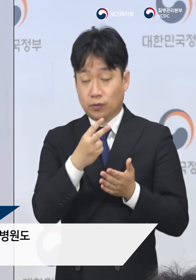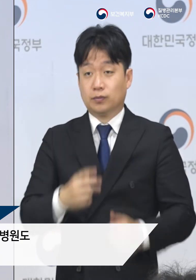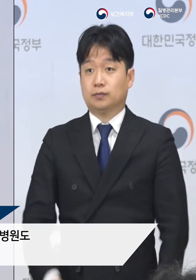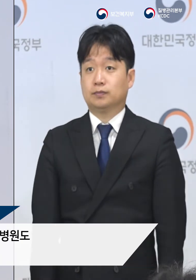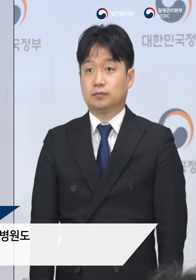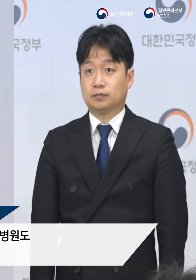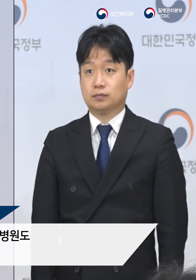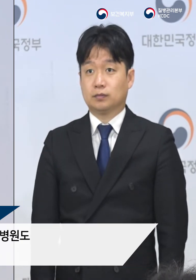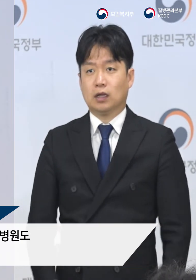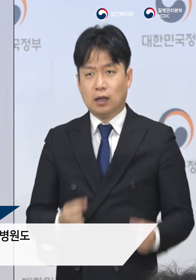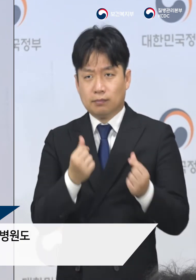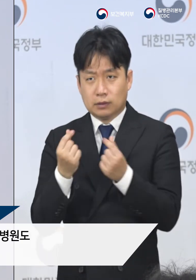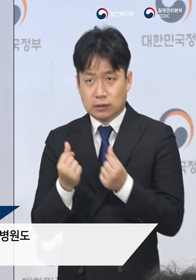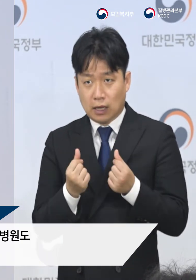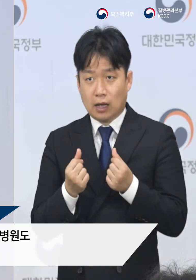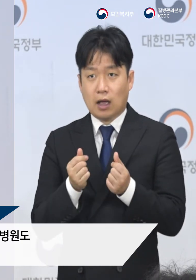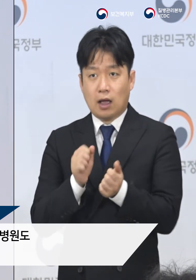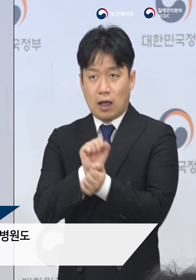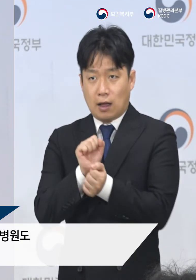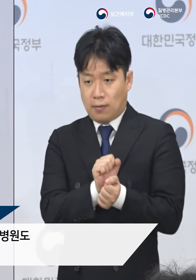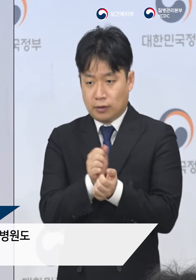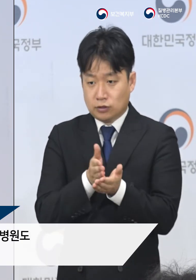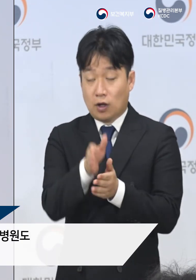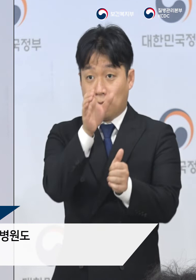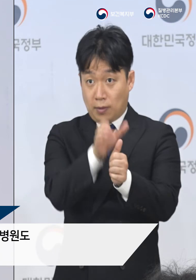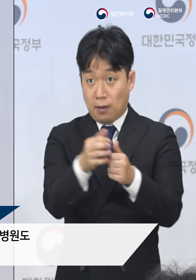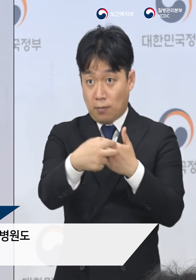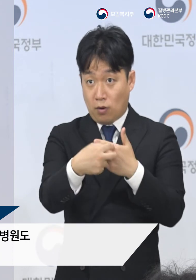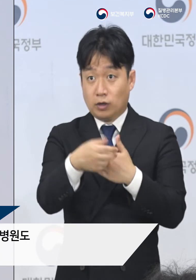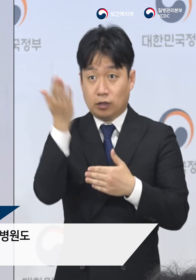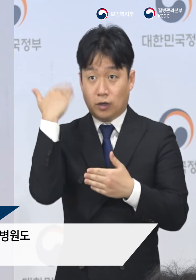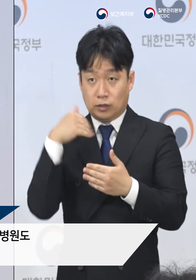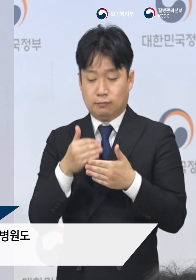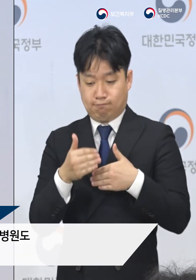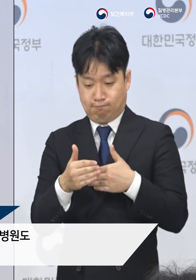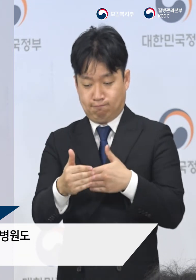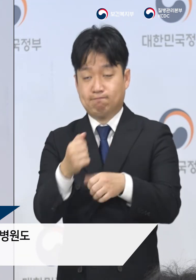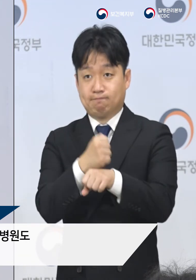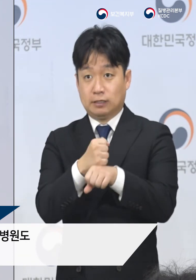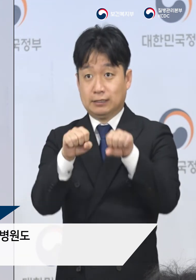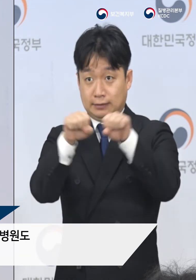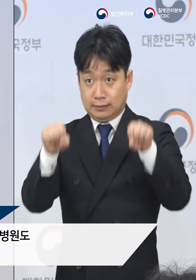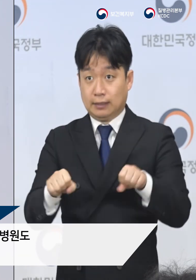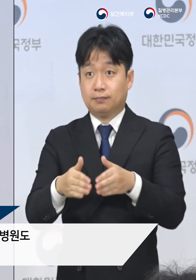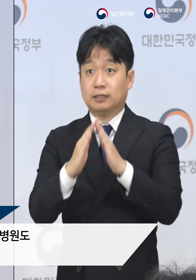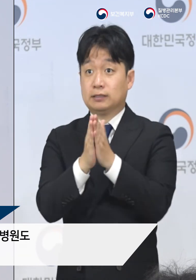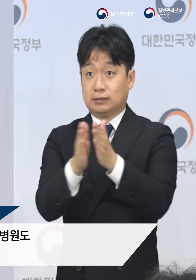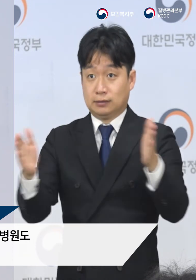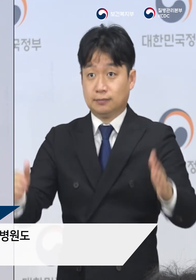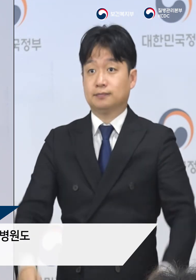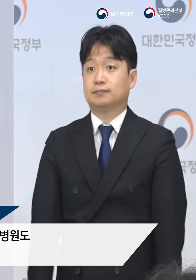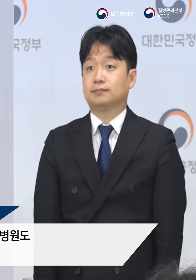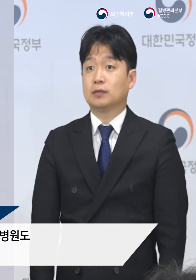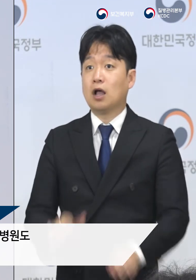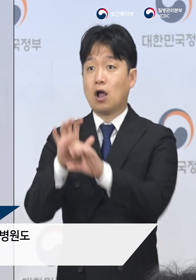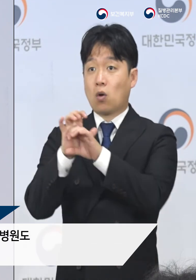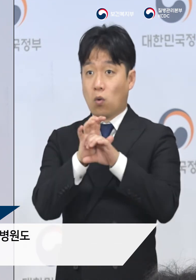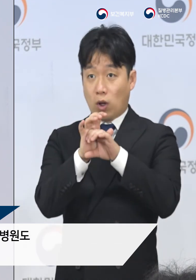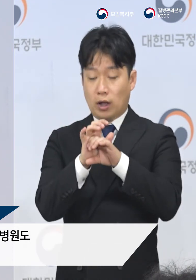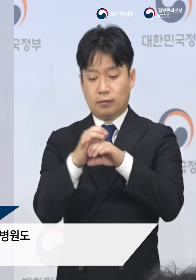환자 치료와 유증상자 격리를 위한 감염병 전담 병원도 지역별로 지정 절차에 들어갔습니다.